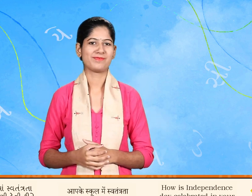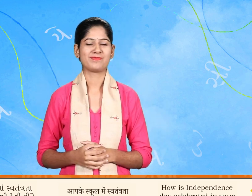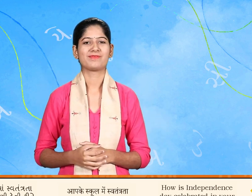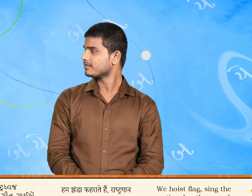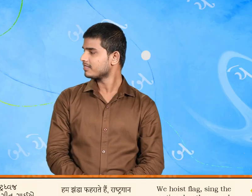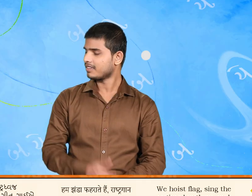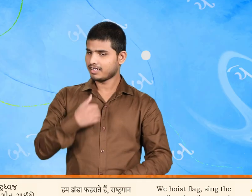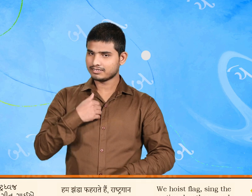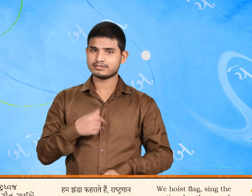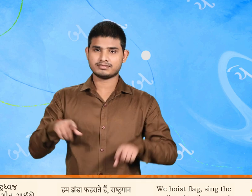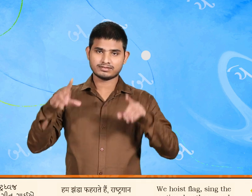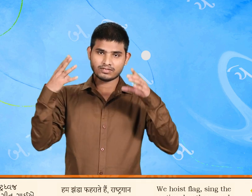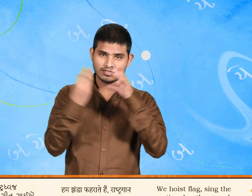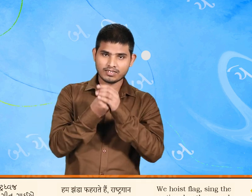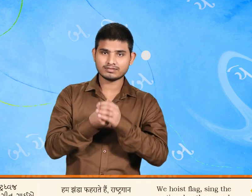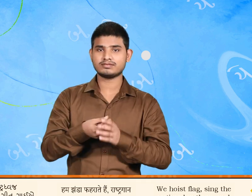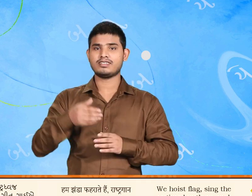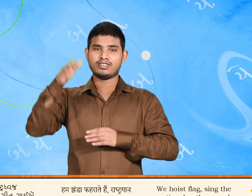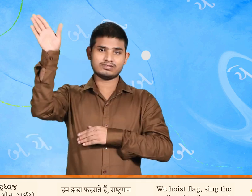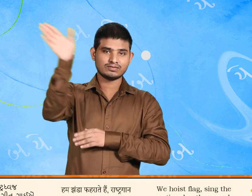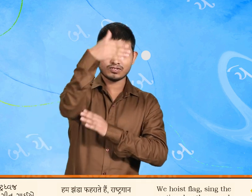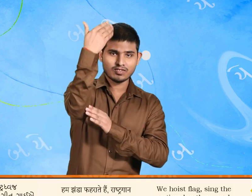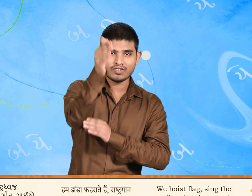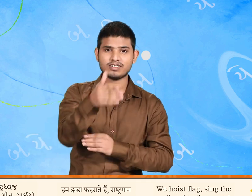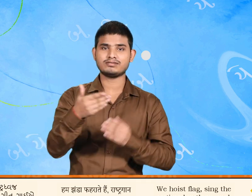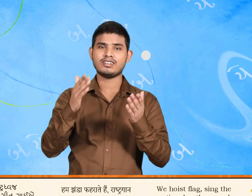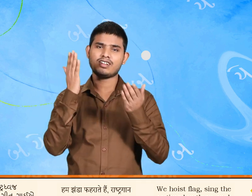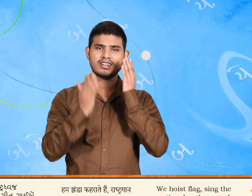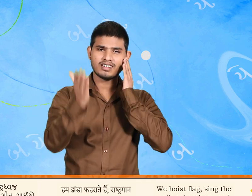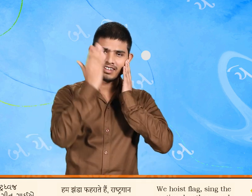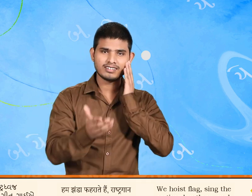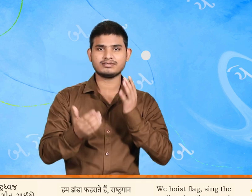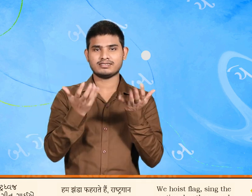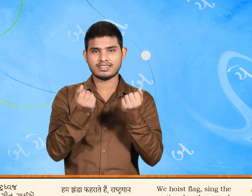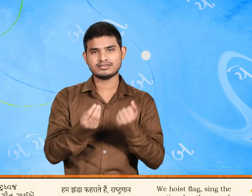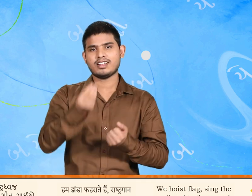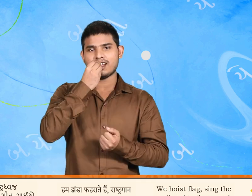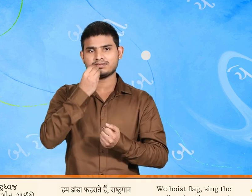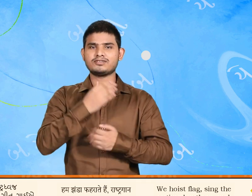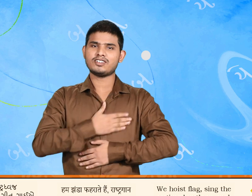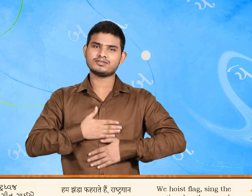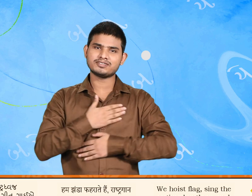અમે રાષ્ર દજ ફરકાવીએ રાષ્ર ગીત ગાઈએ અને લાડુ પણ ખાયે છીએ